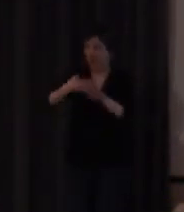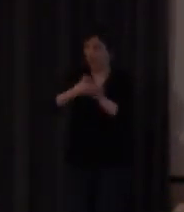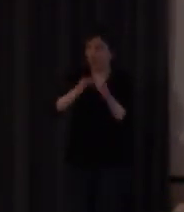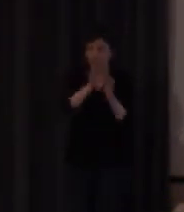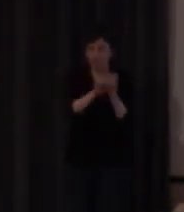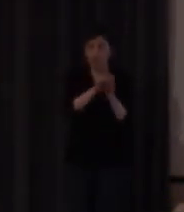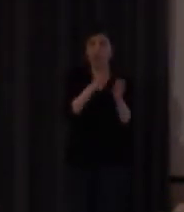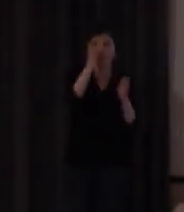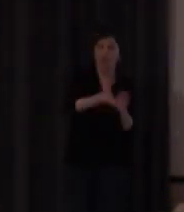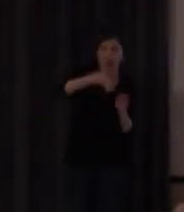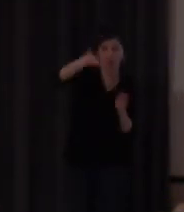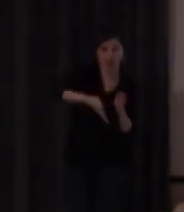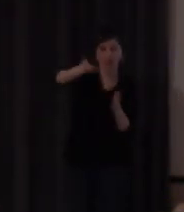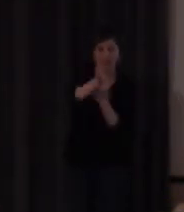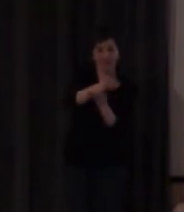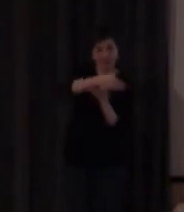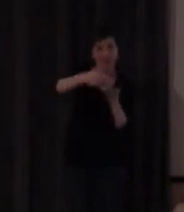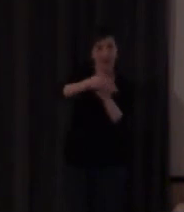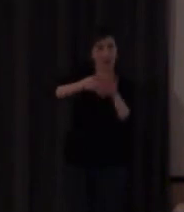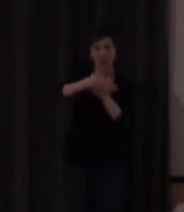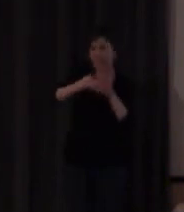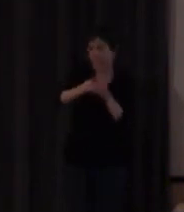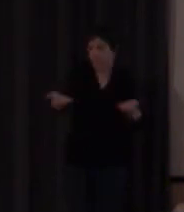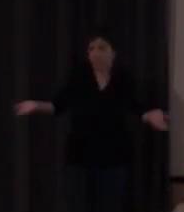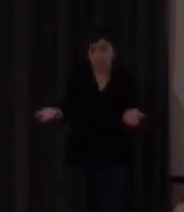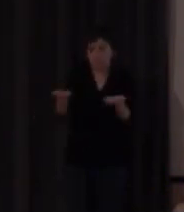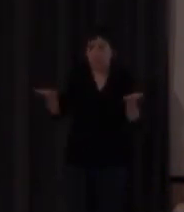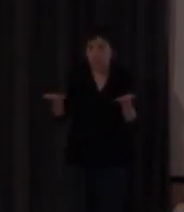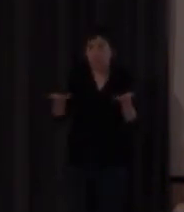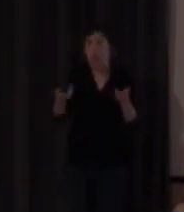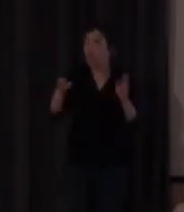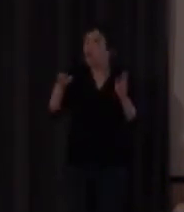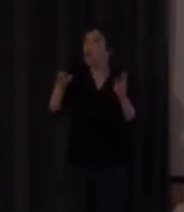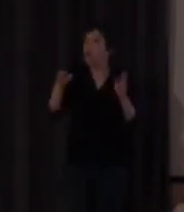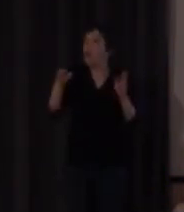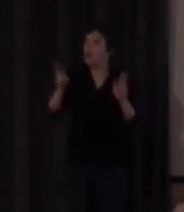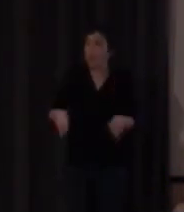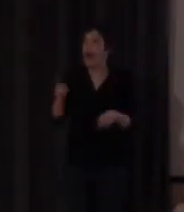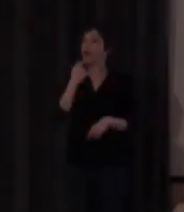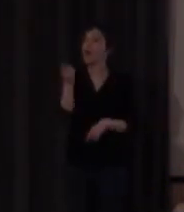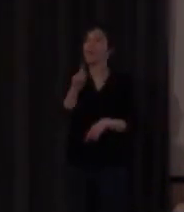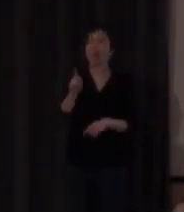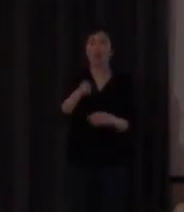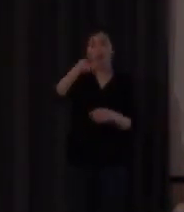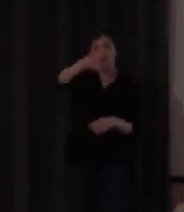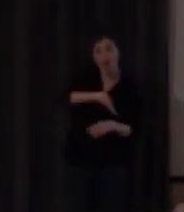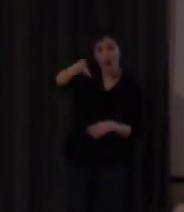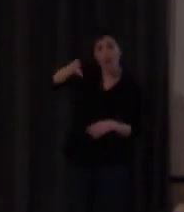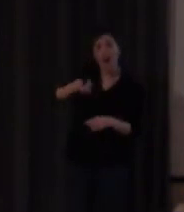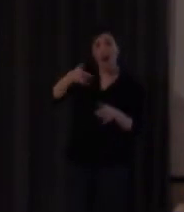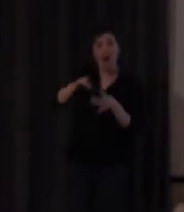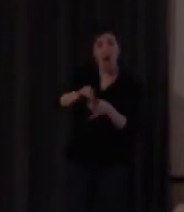de fonemas de la lengua de signos en ningún caso Sosir mencionó el fonema como una unidad